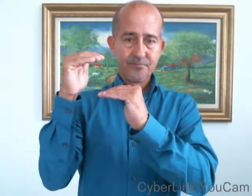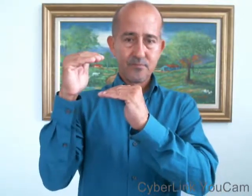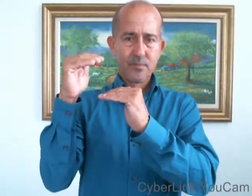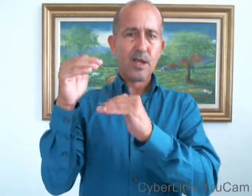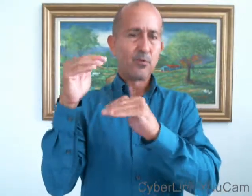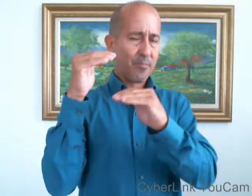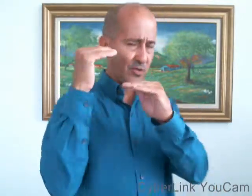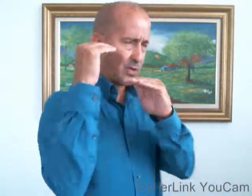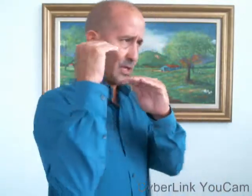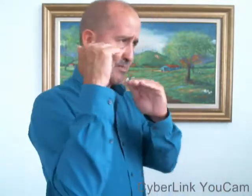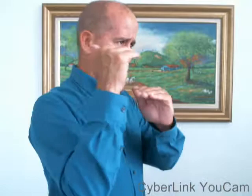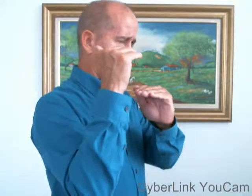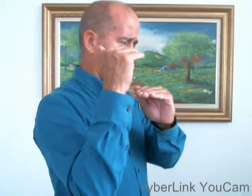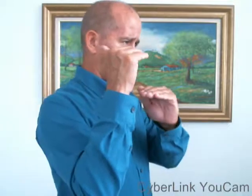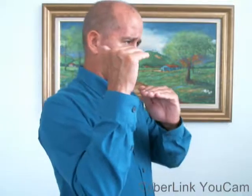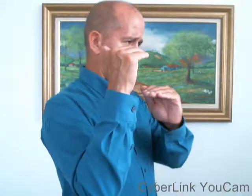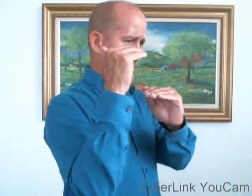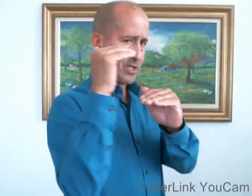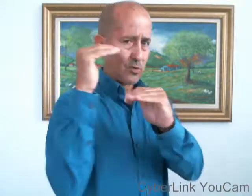Algunas personas también lo usan para impedimento.